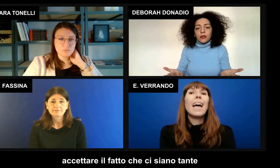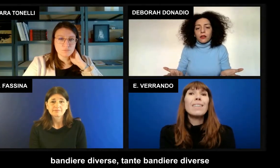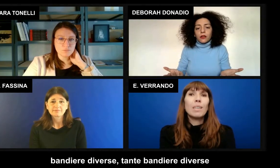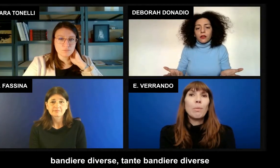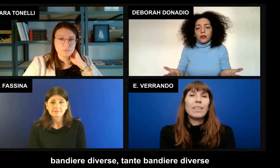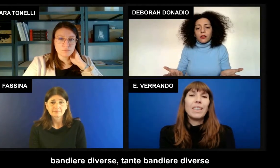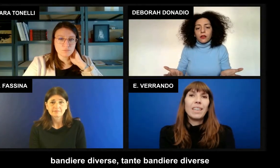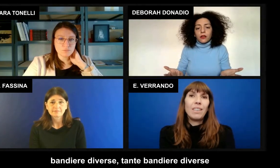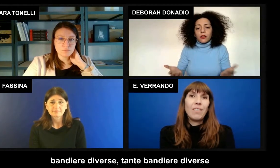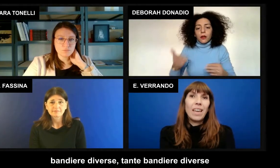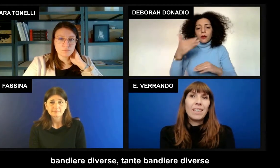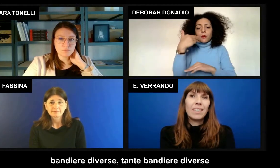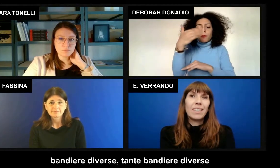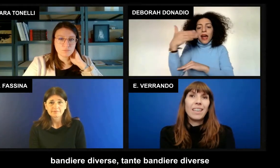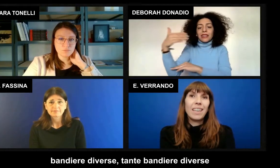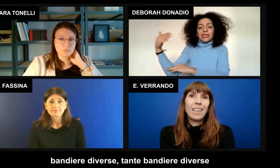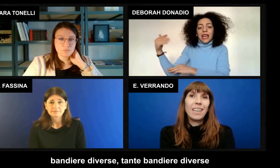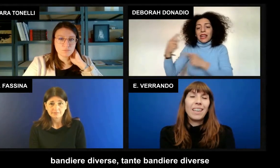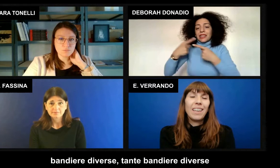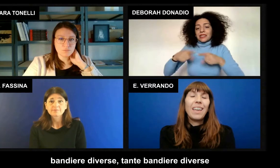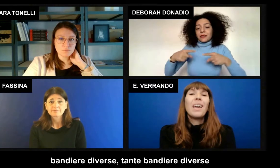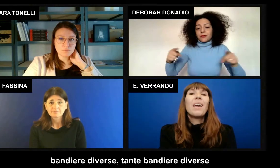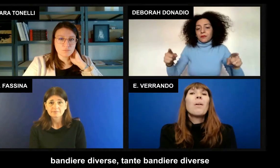siano tante bandiere diverse.